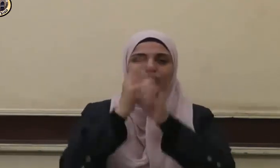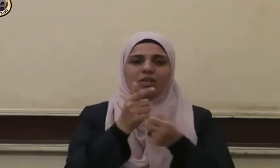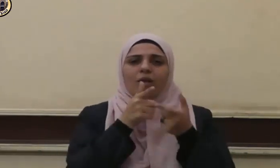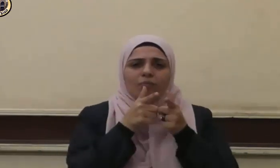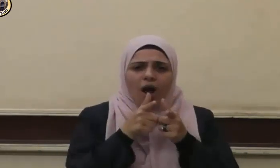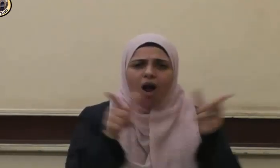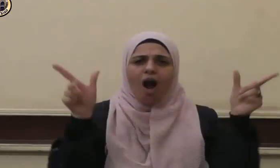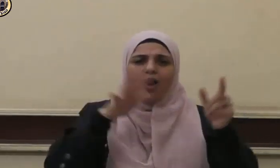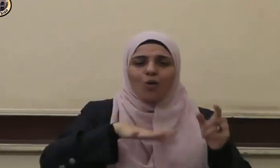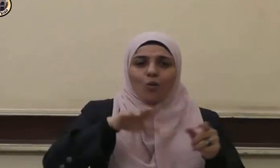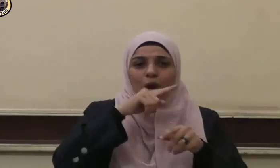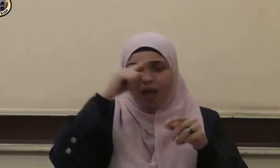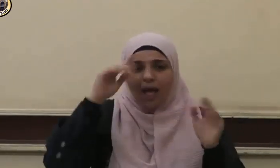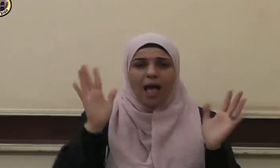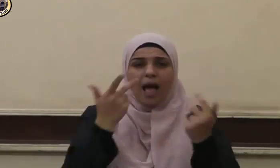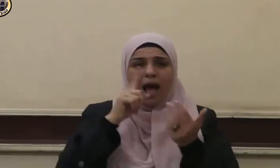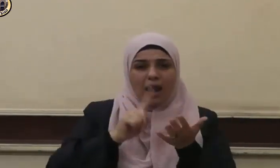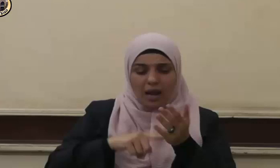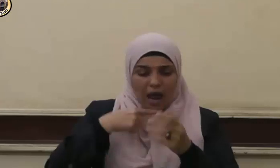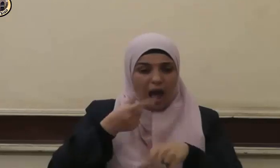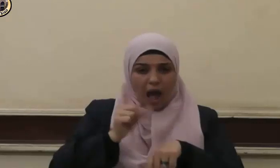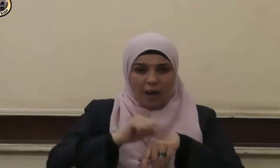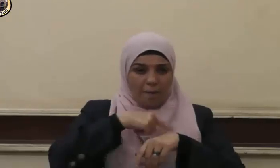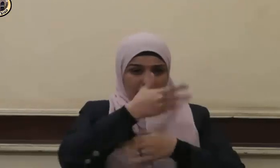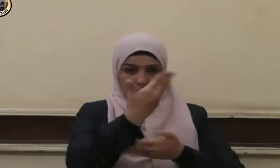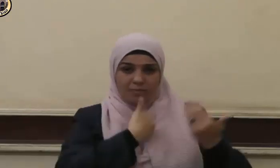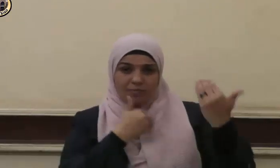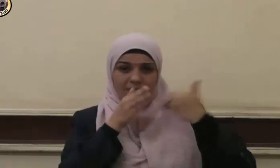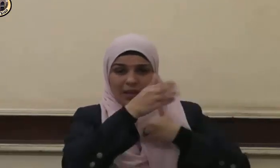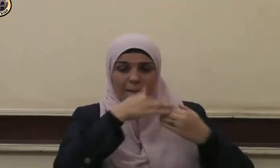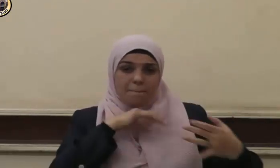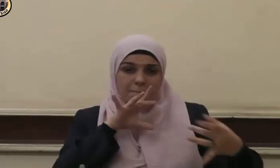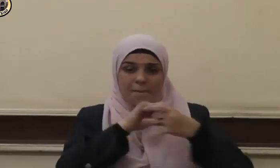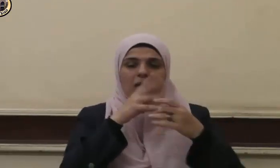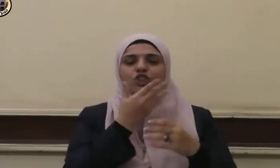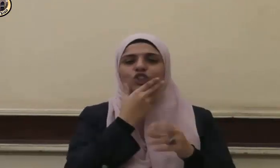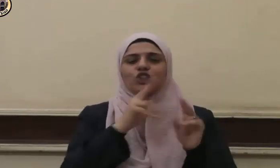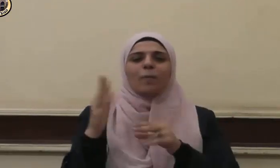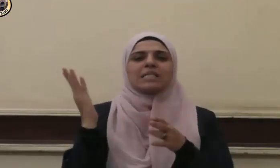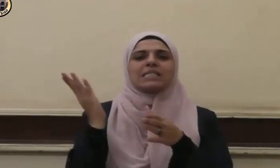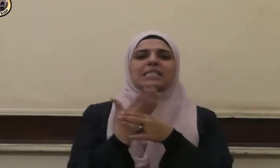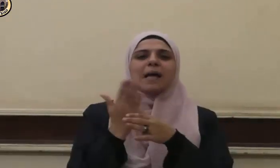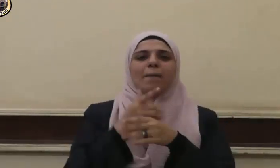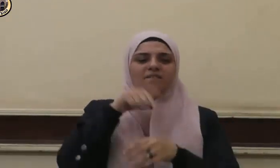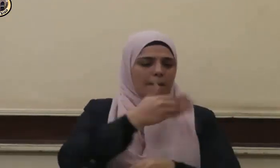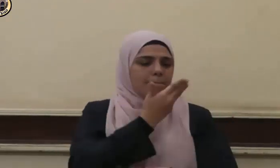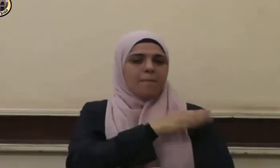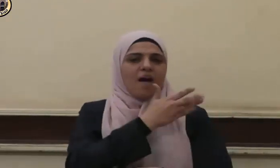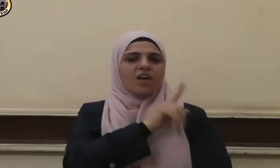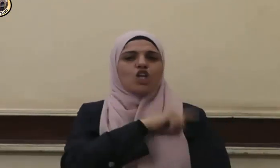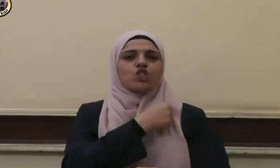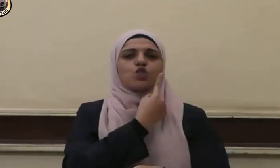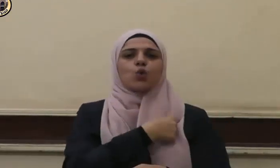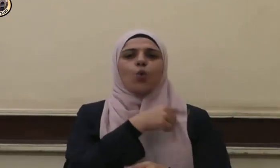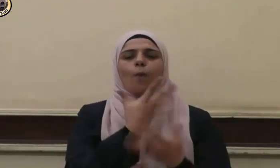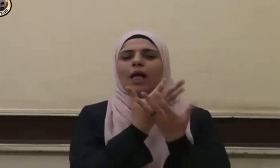عليه وسلم أن صلة الرحم سبب في مغفرة الذنوب